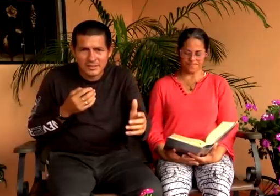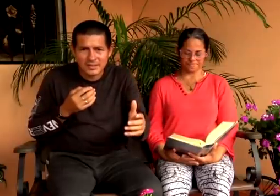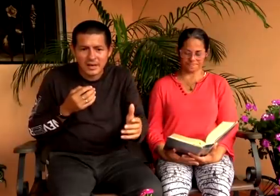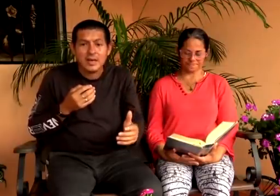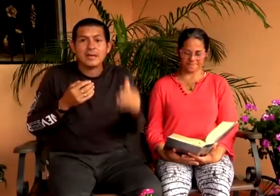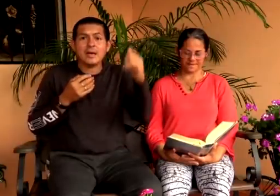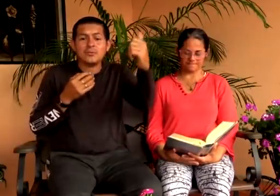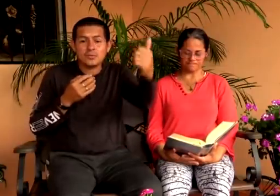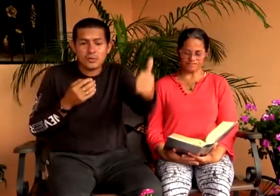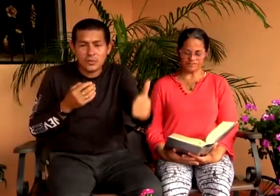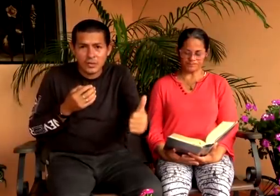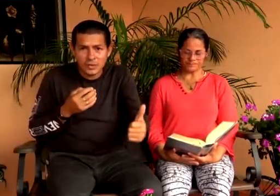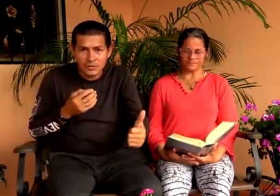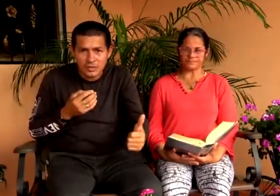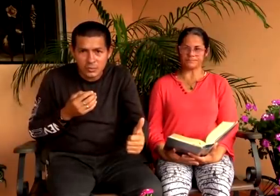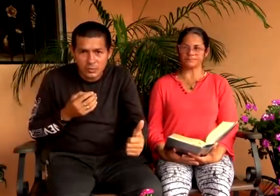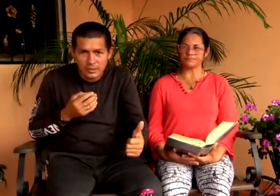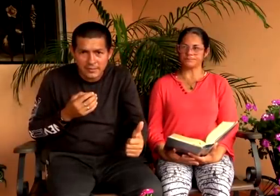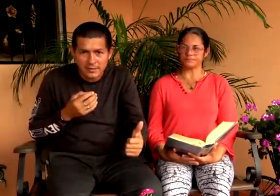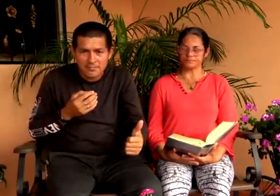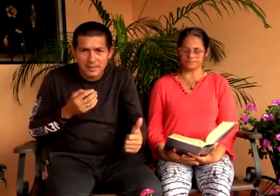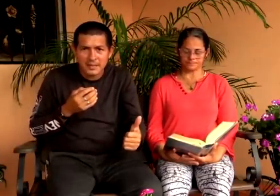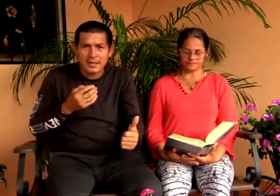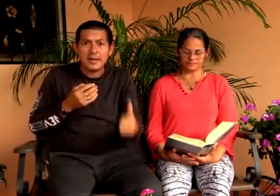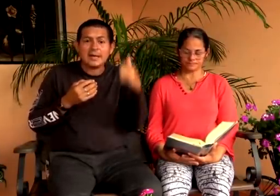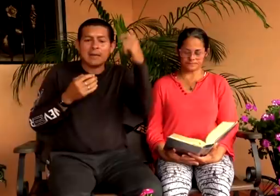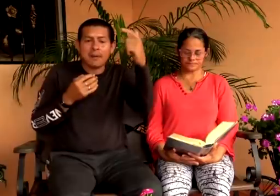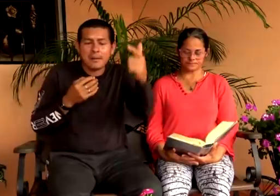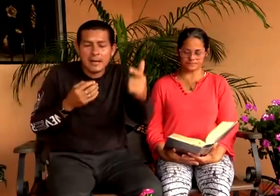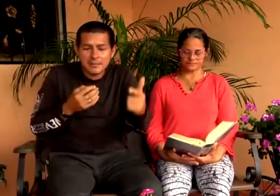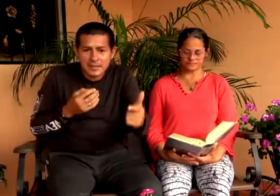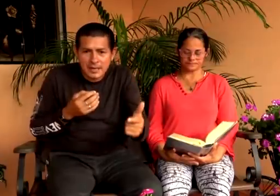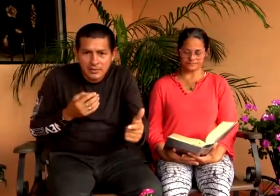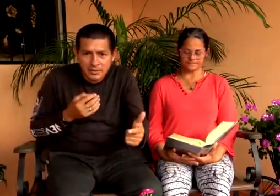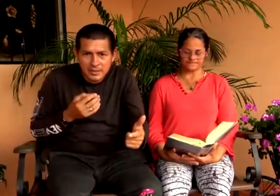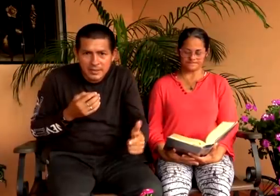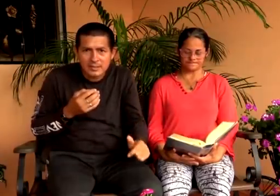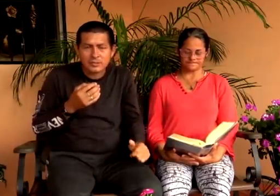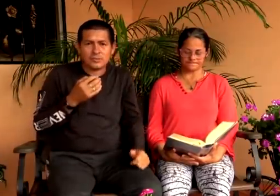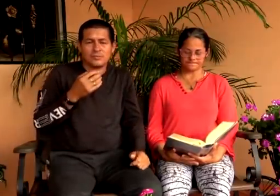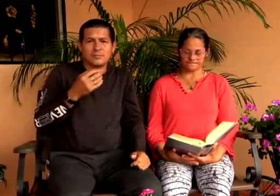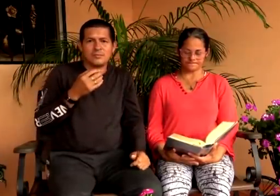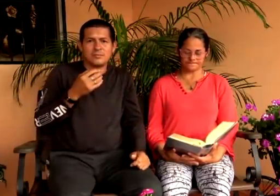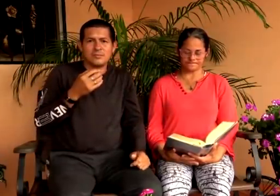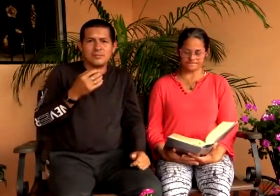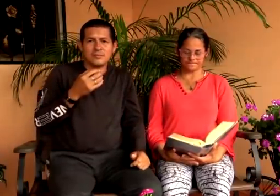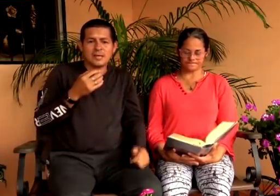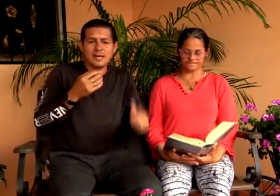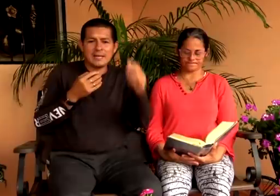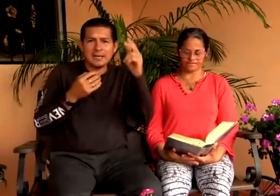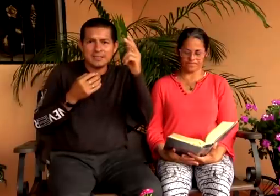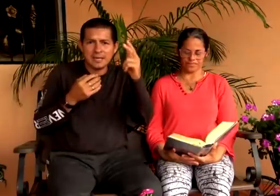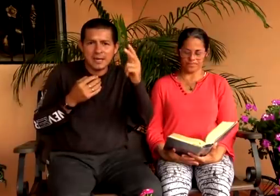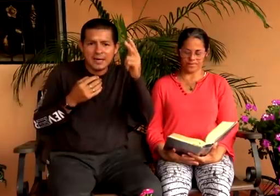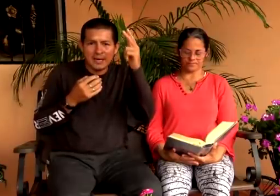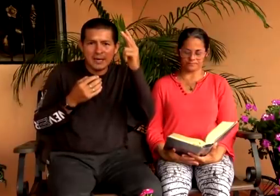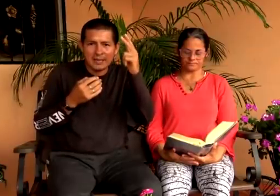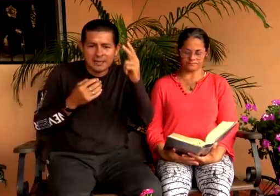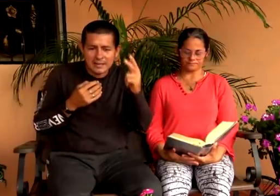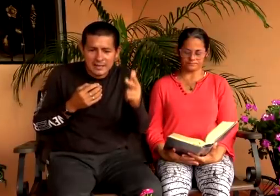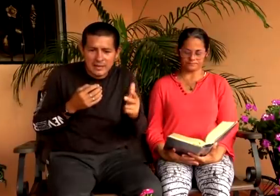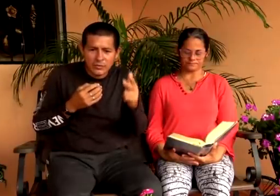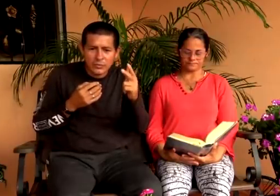sola iglesia que hay un solo hijo que tuvo la vida en maría que el papa es el vicario de cristo que la iglesia